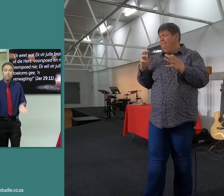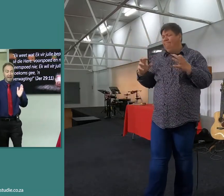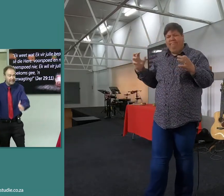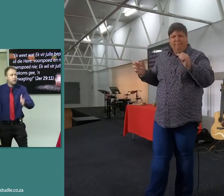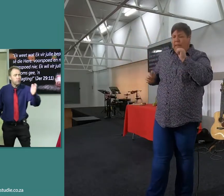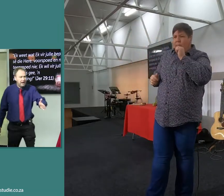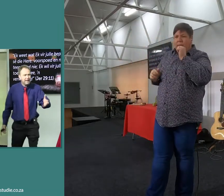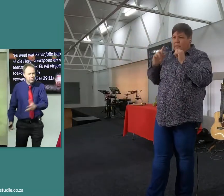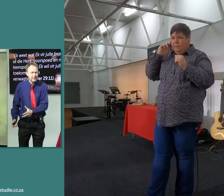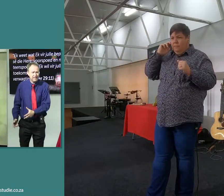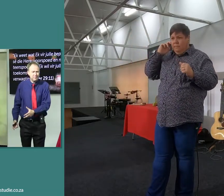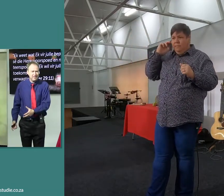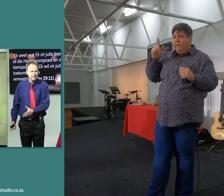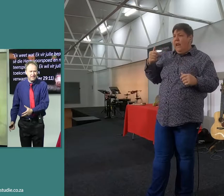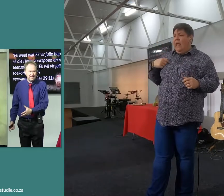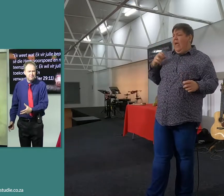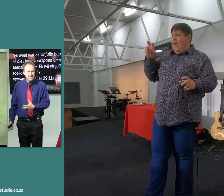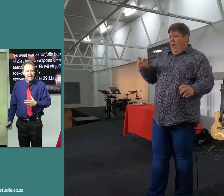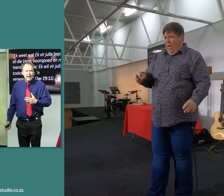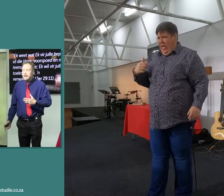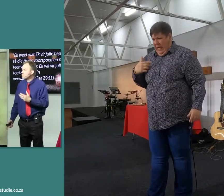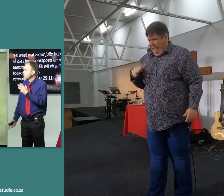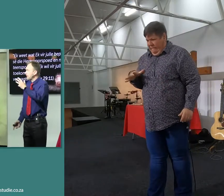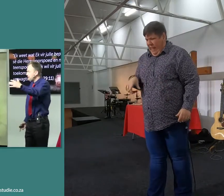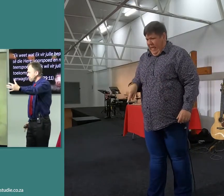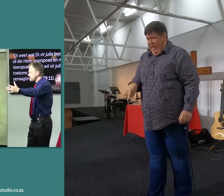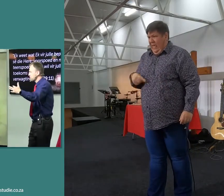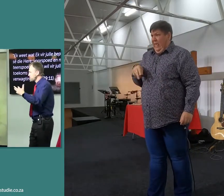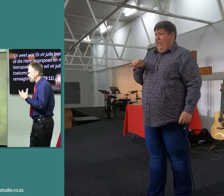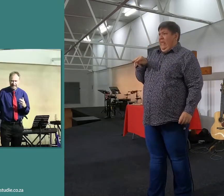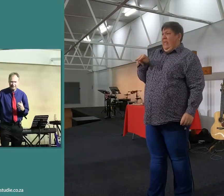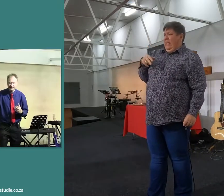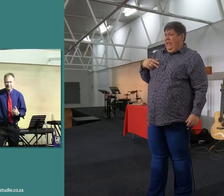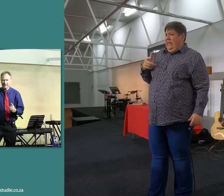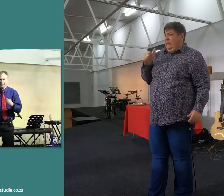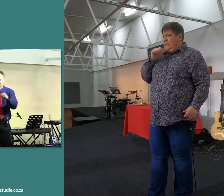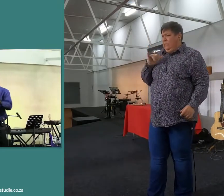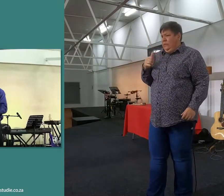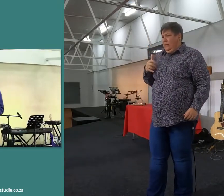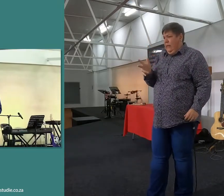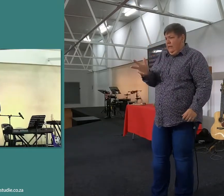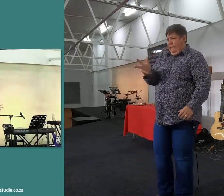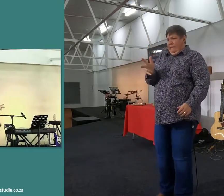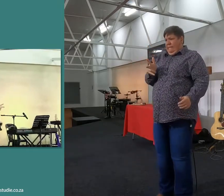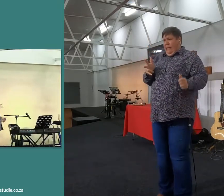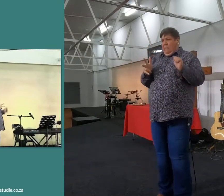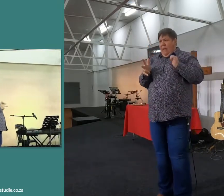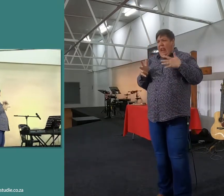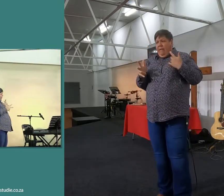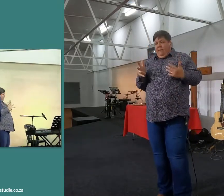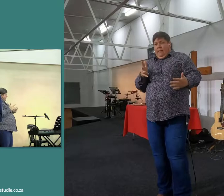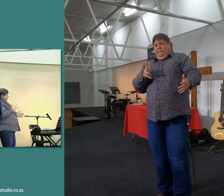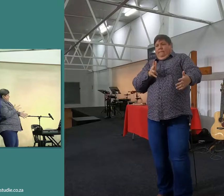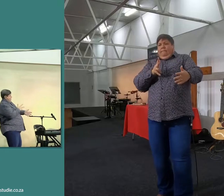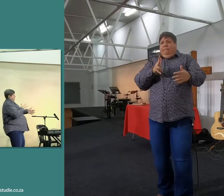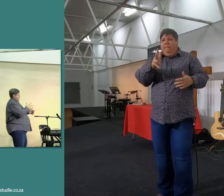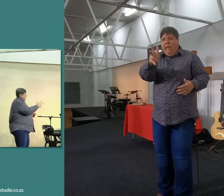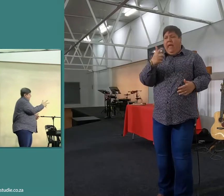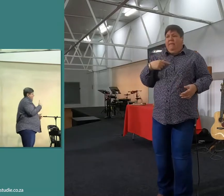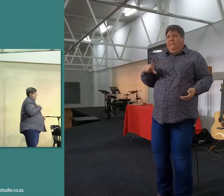beland ek op plekke waar die Heere my nie wil hee nie. En, hierdie vers kan ons parallel terugtrek na ons eie leven toe, om te sê, hoor mooi, as ek die